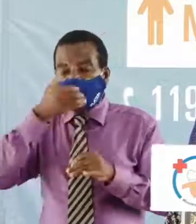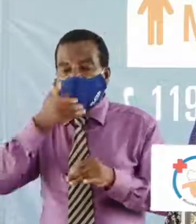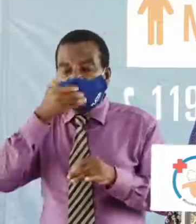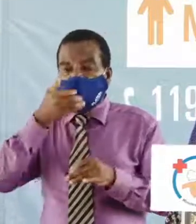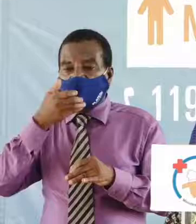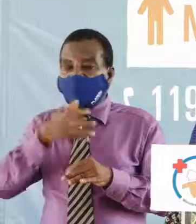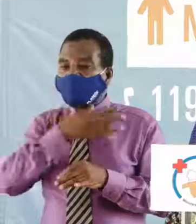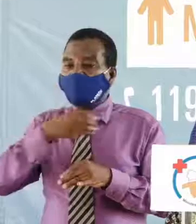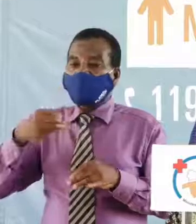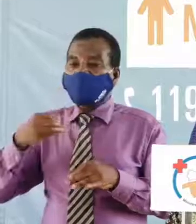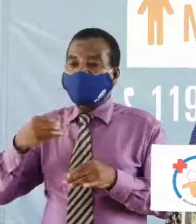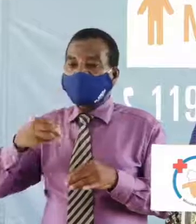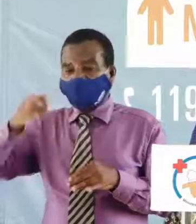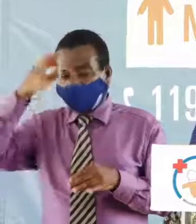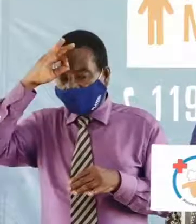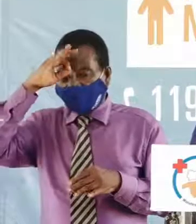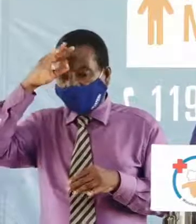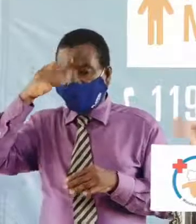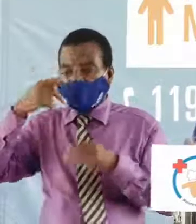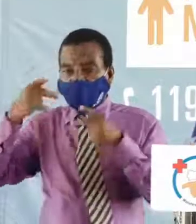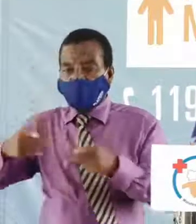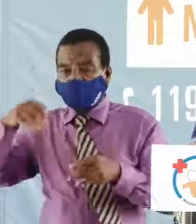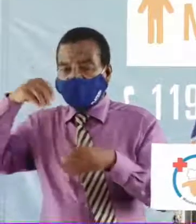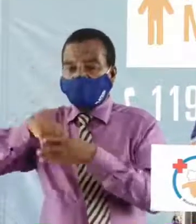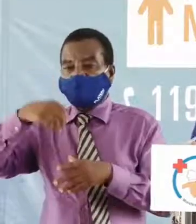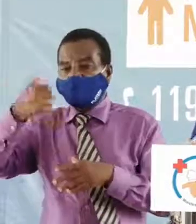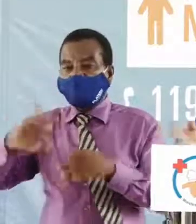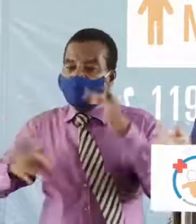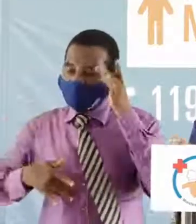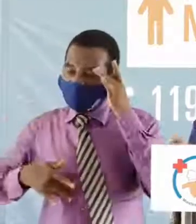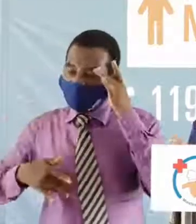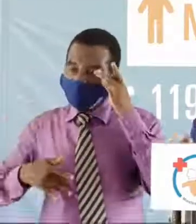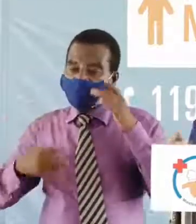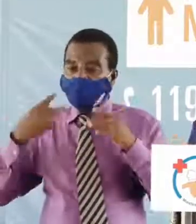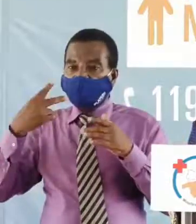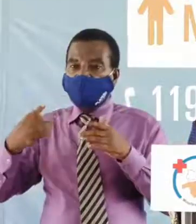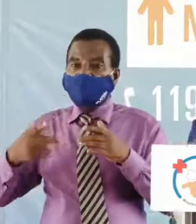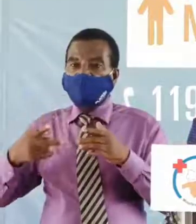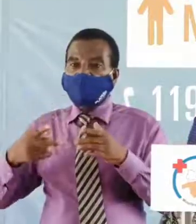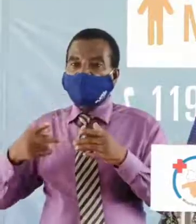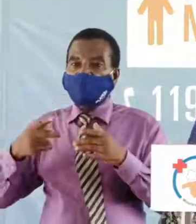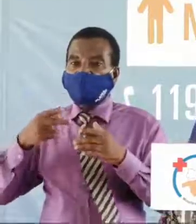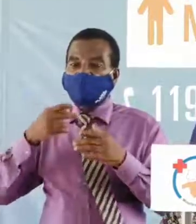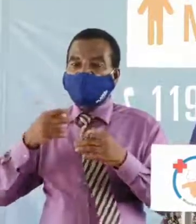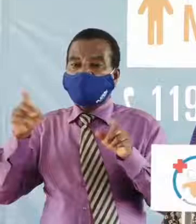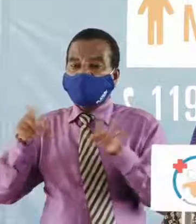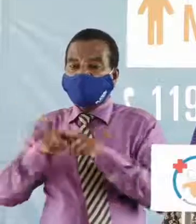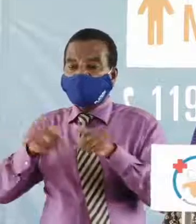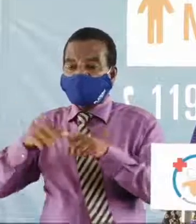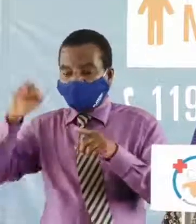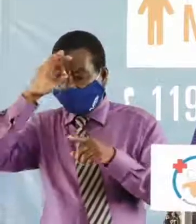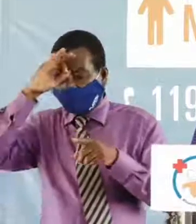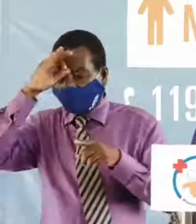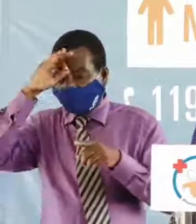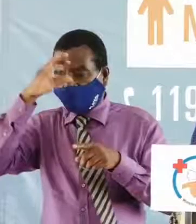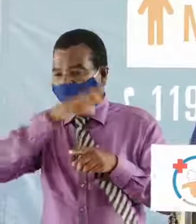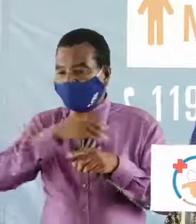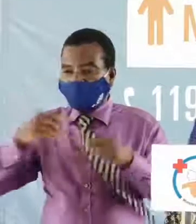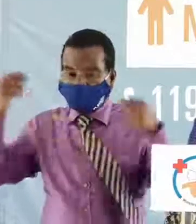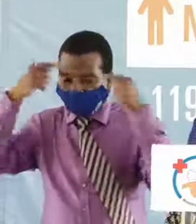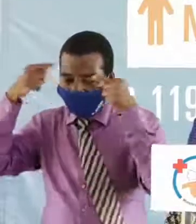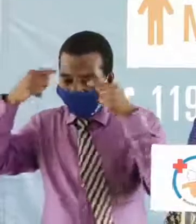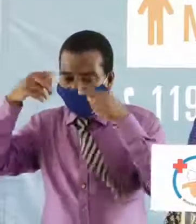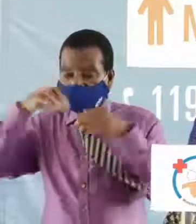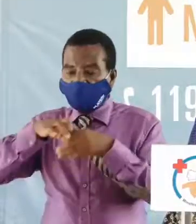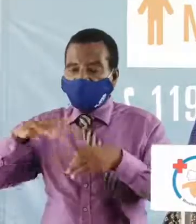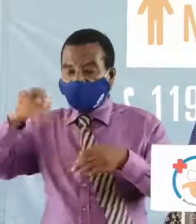et la fièvre sont présentes dans d'autres maladies qu'on voit dans notre système classique de même que la fièvre et les maux de tête